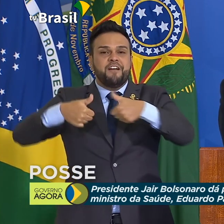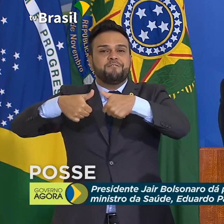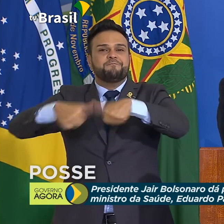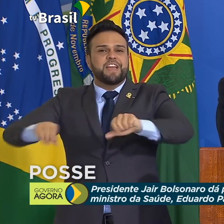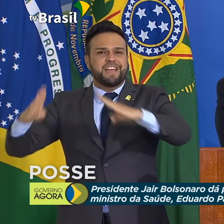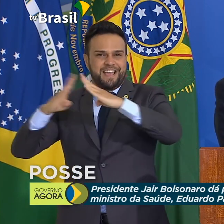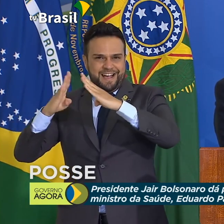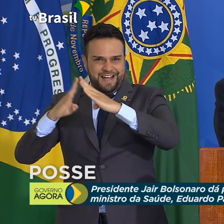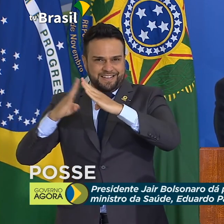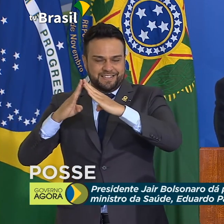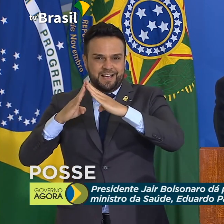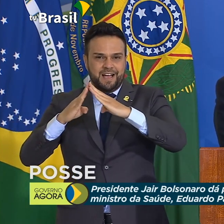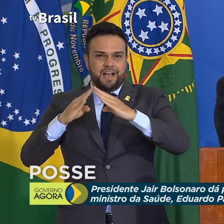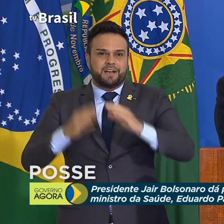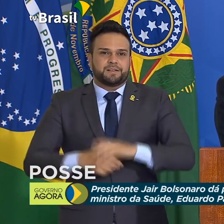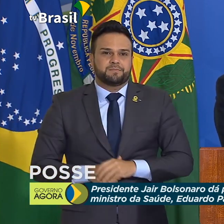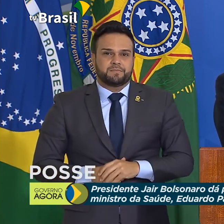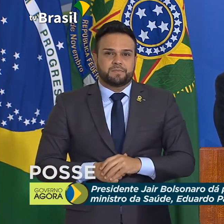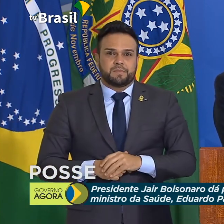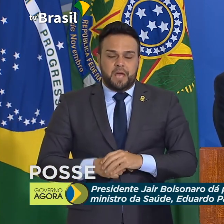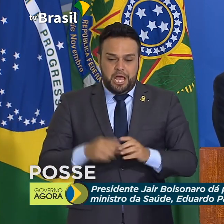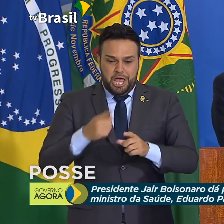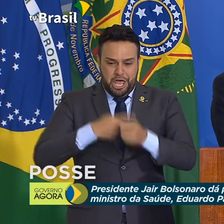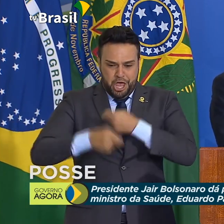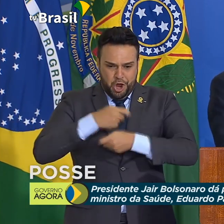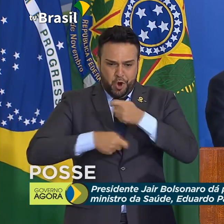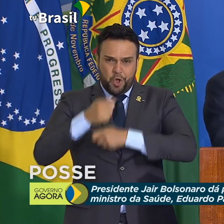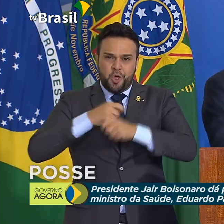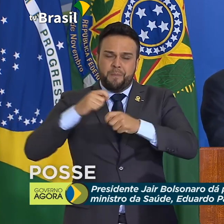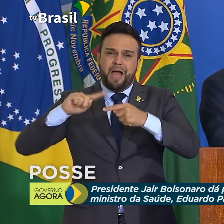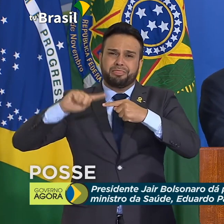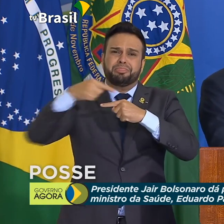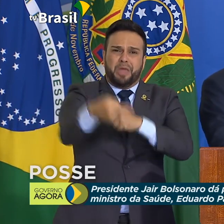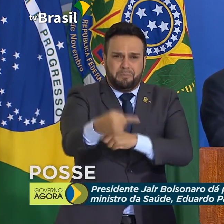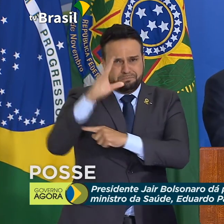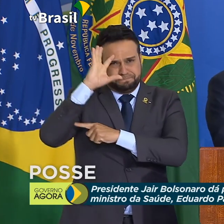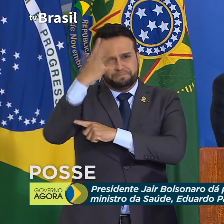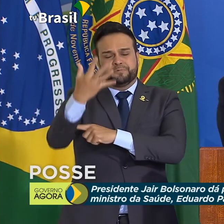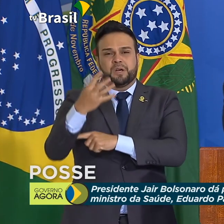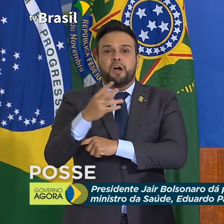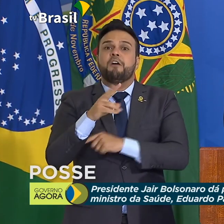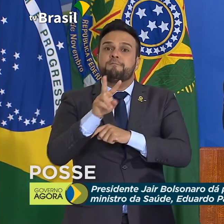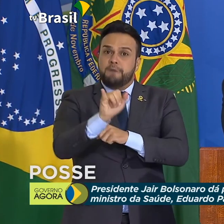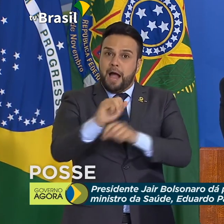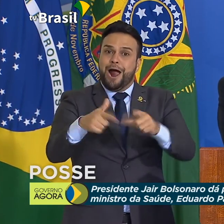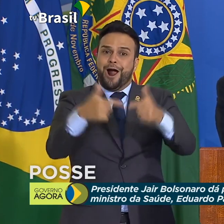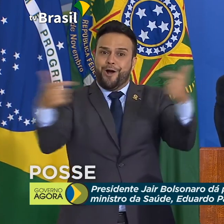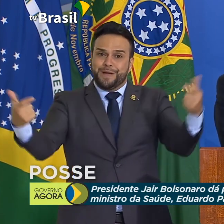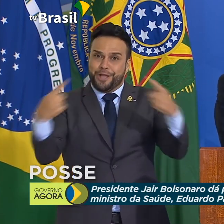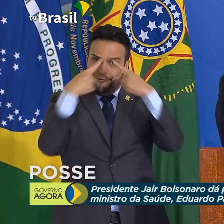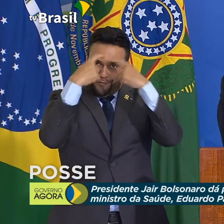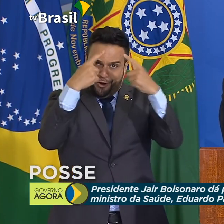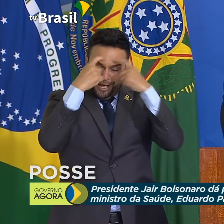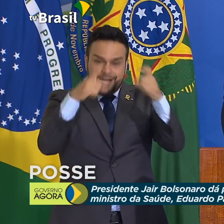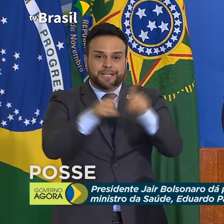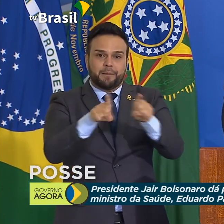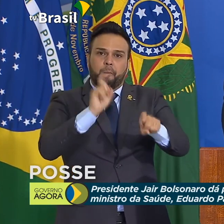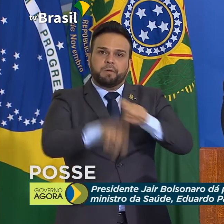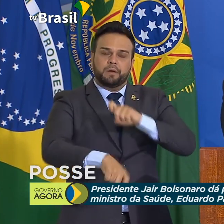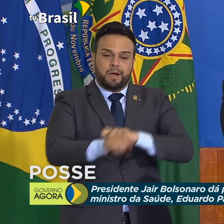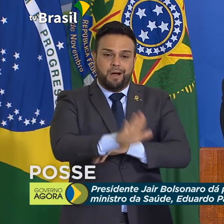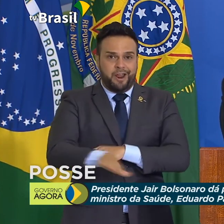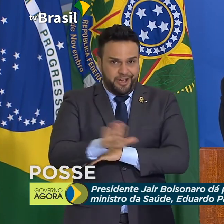em casa, a economia a gente vê depois, levaria ao aumento da violência doméstica, abuso de crianças,